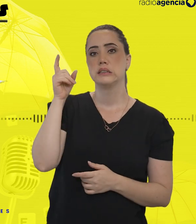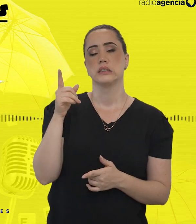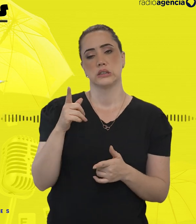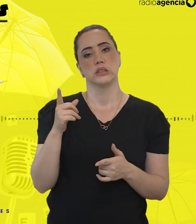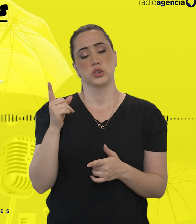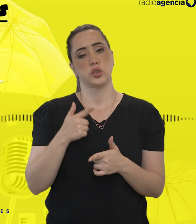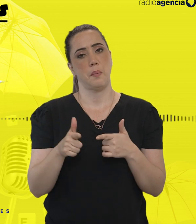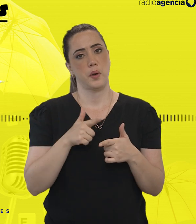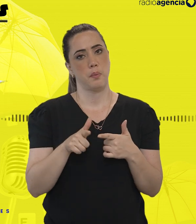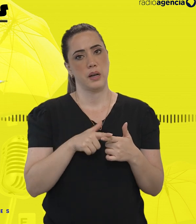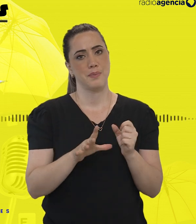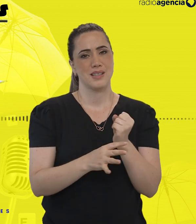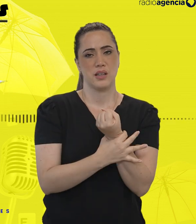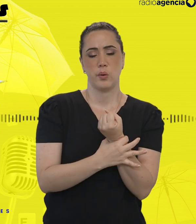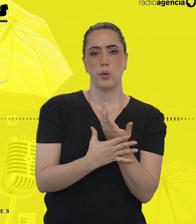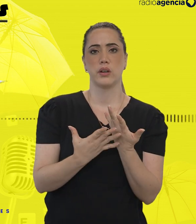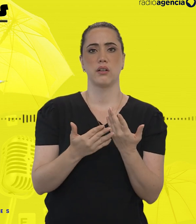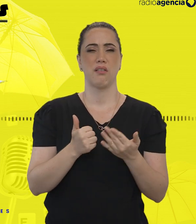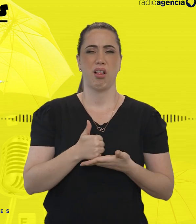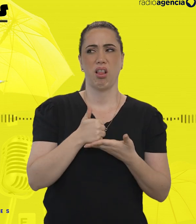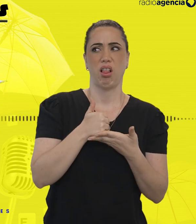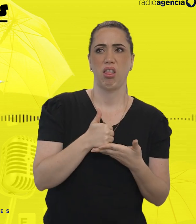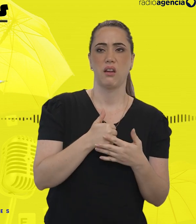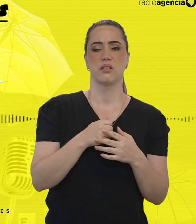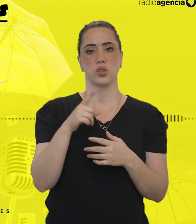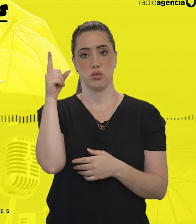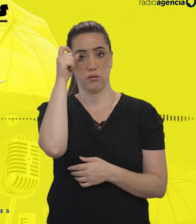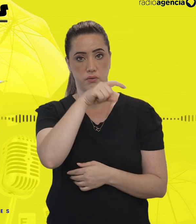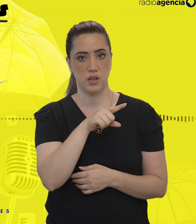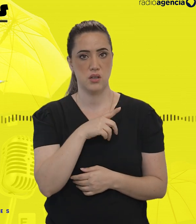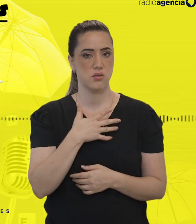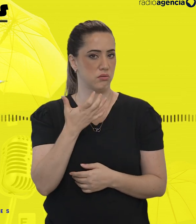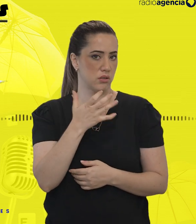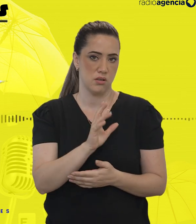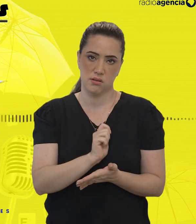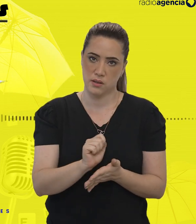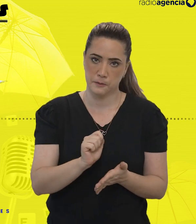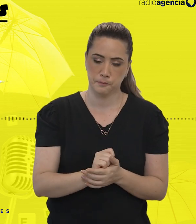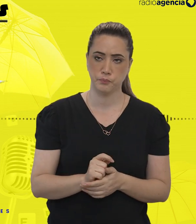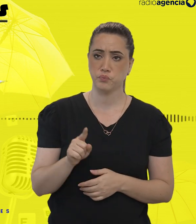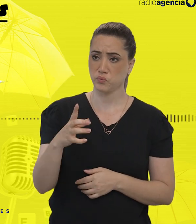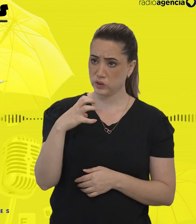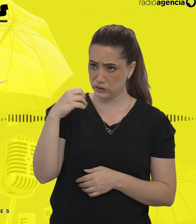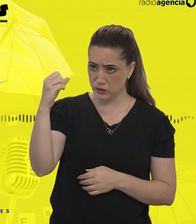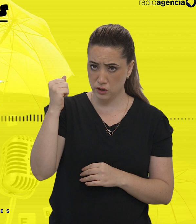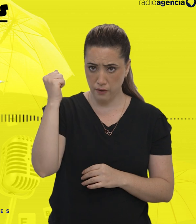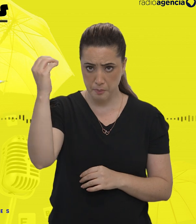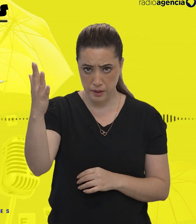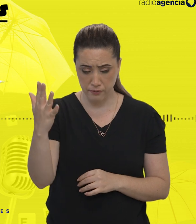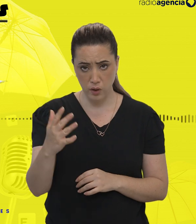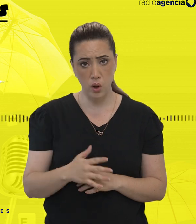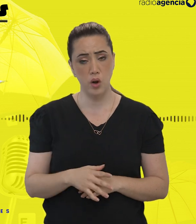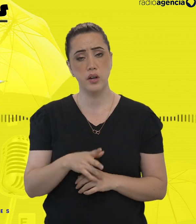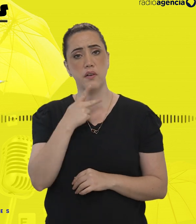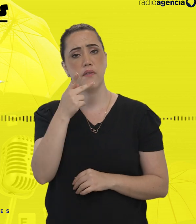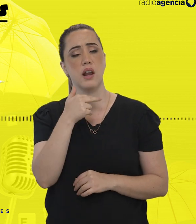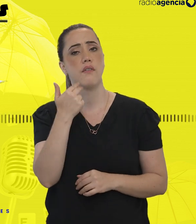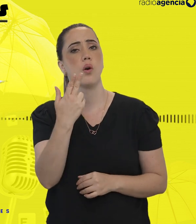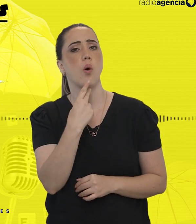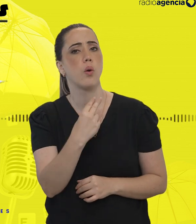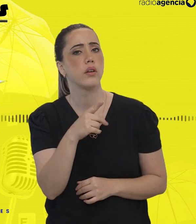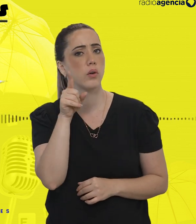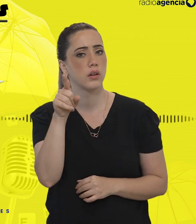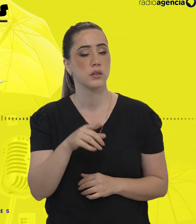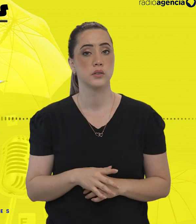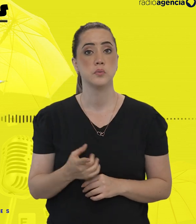na faculdade, eu me recusava a fazer anotações de grupo. Você foi para fora do país, para um país estrangeiro, que falava em qual idioma?